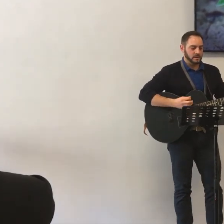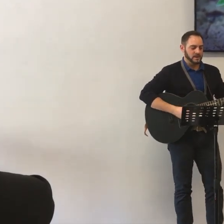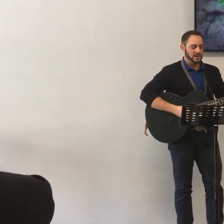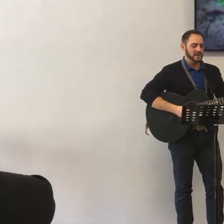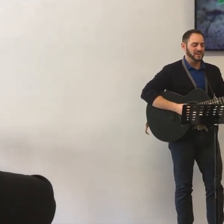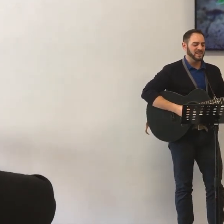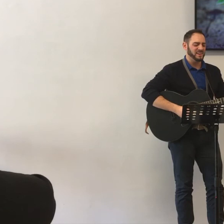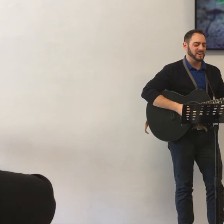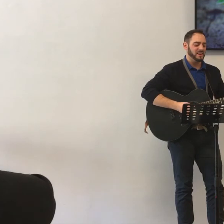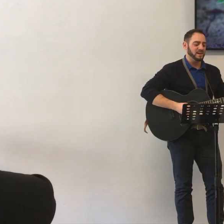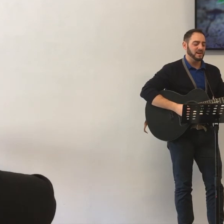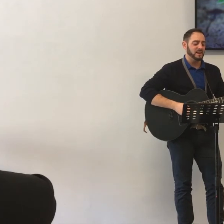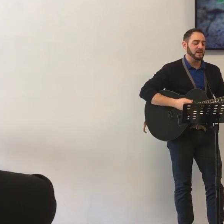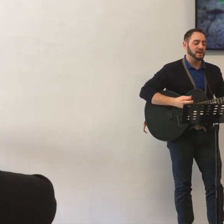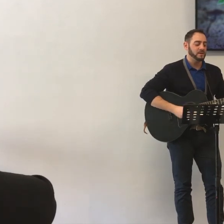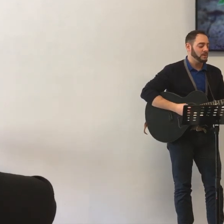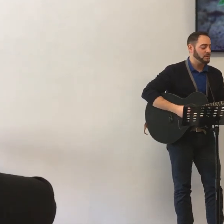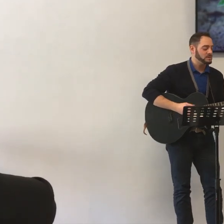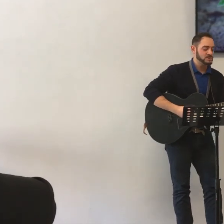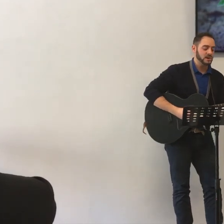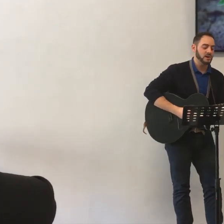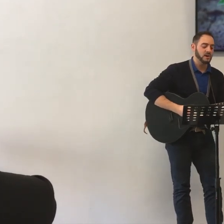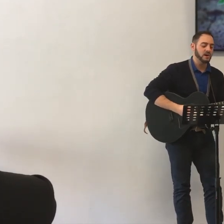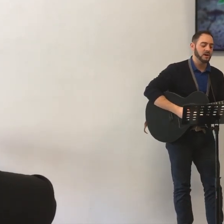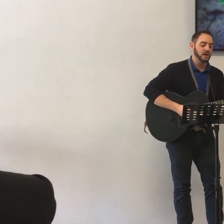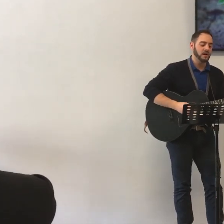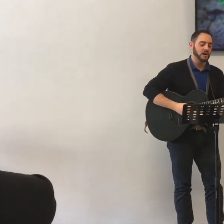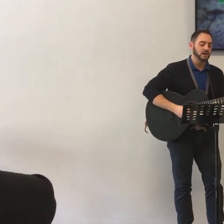La tiglia di perché il